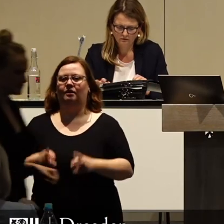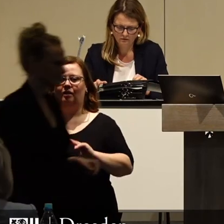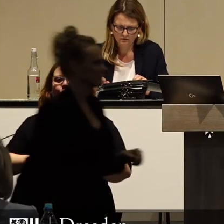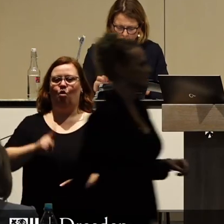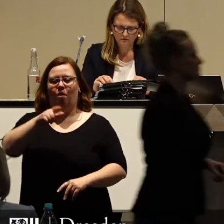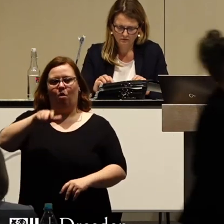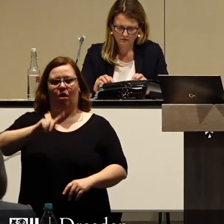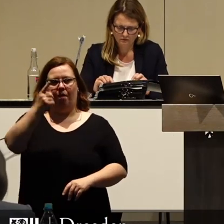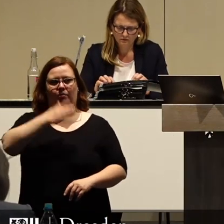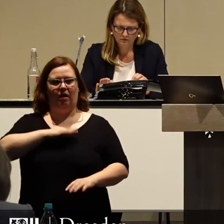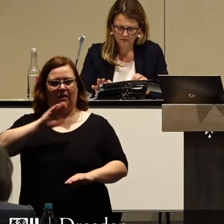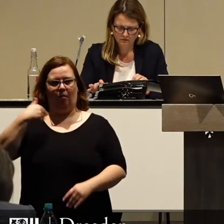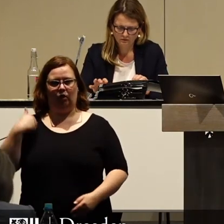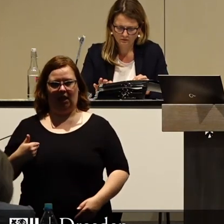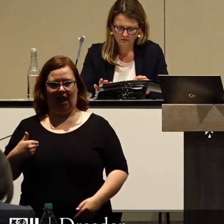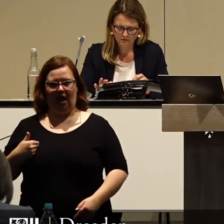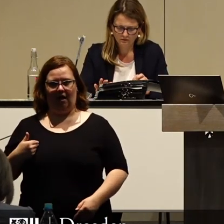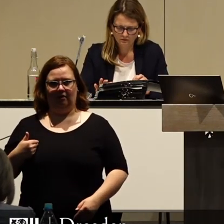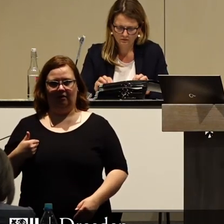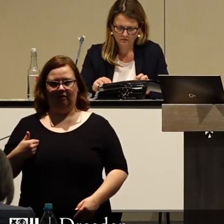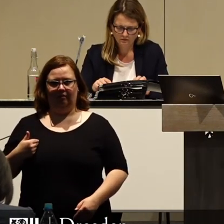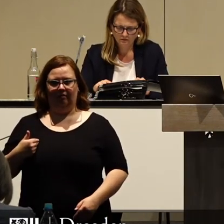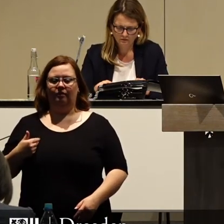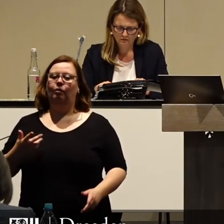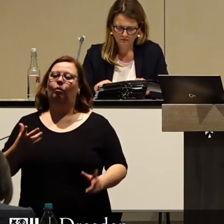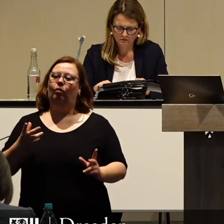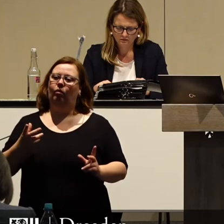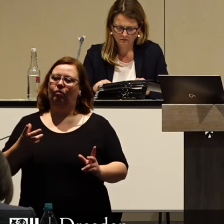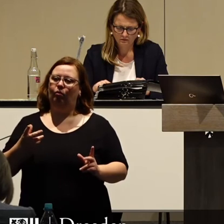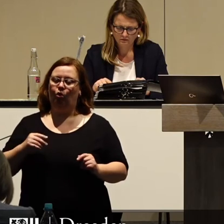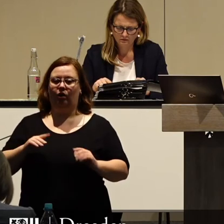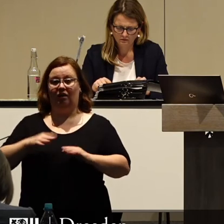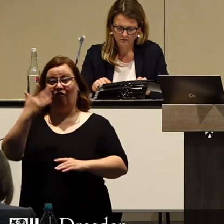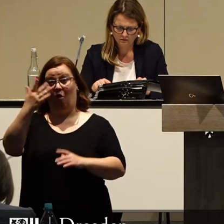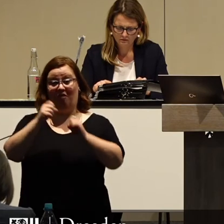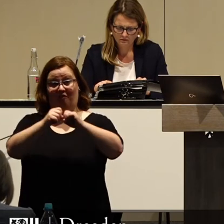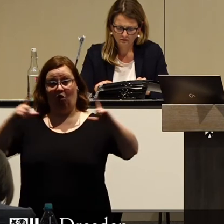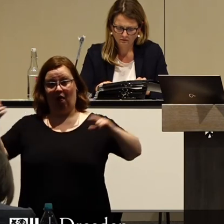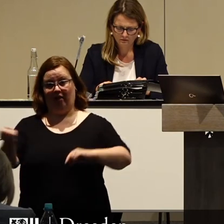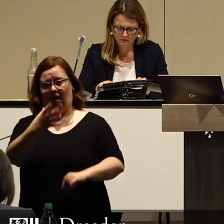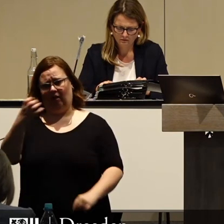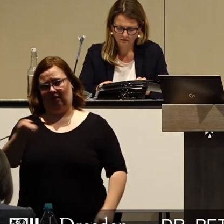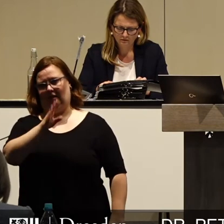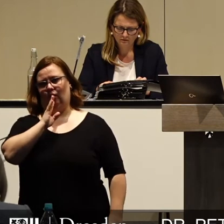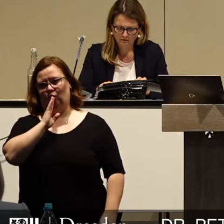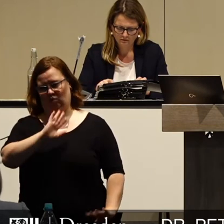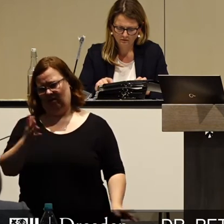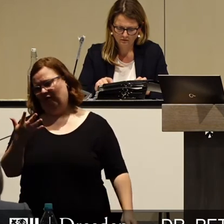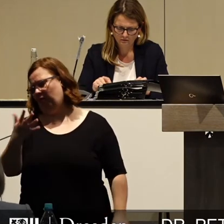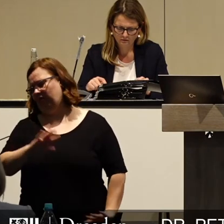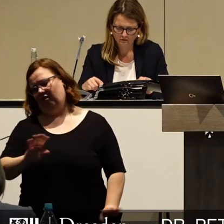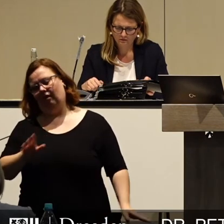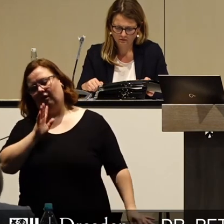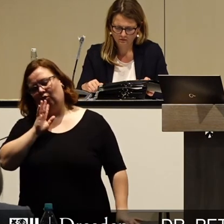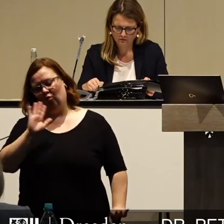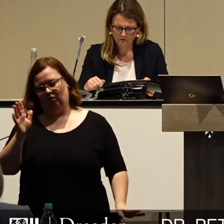Oberbürgermeister, meine Damen und Herren, dazu haben wir fünf Folien, die reichen für die